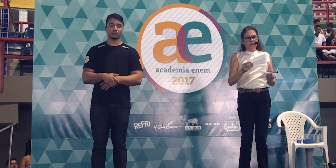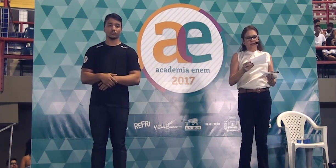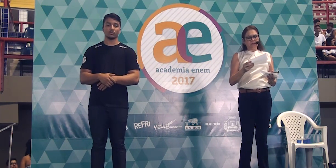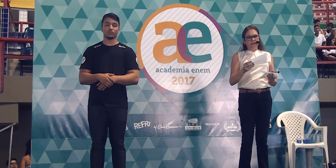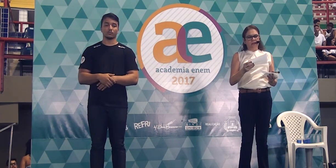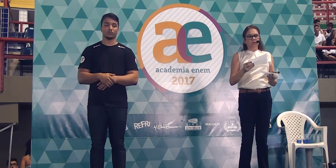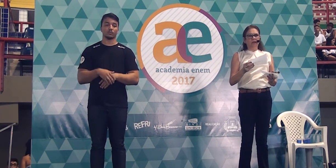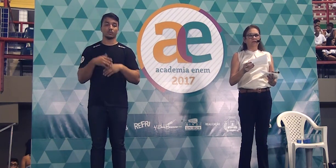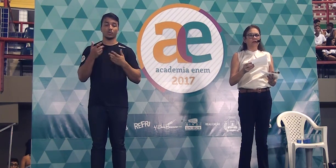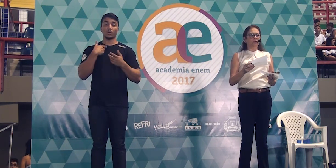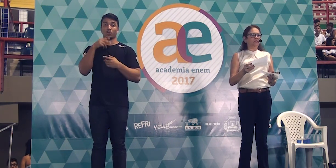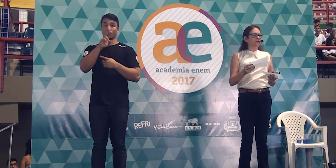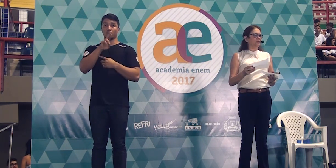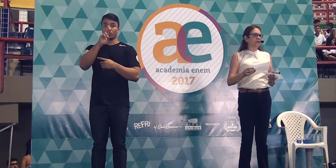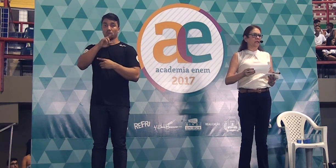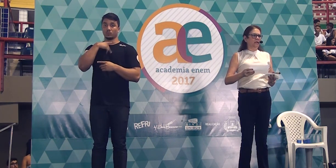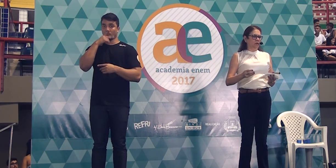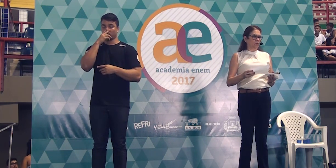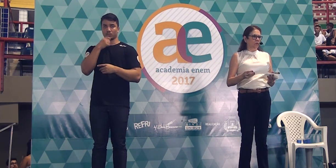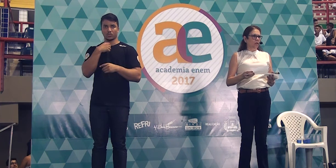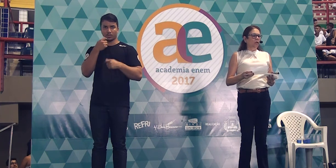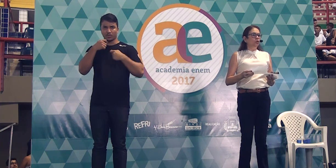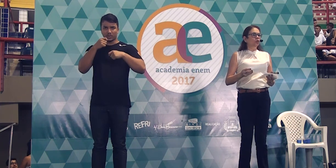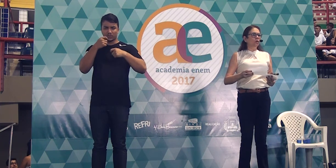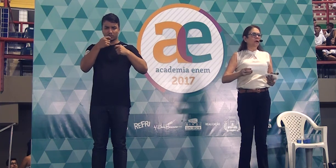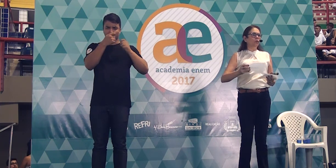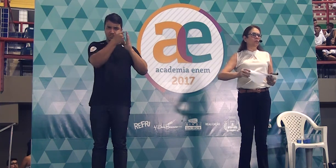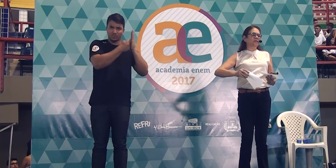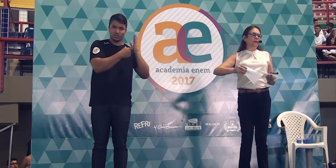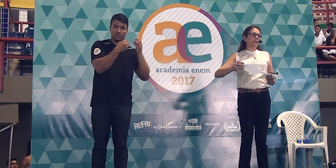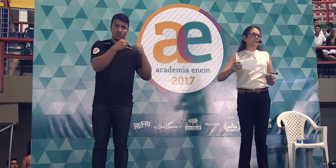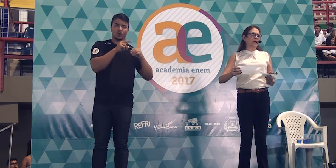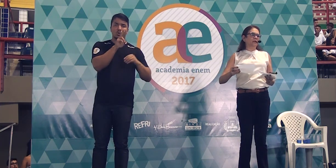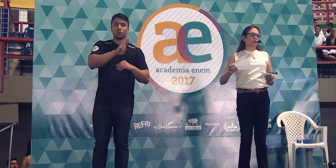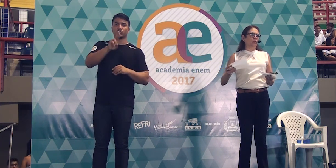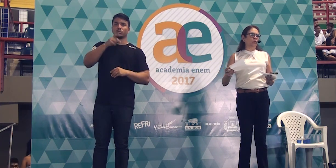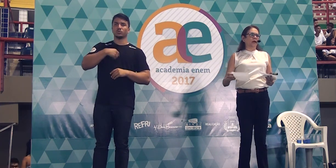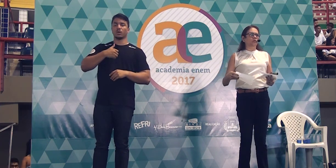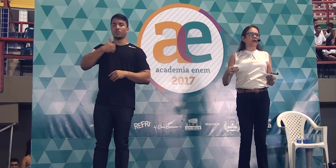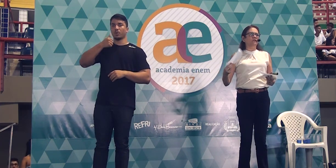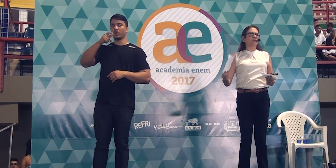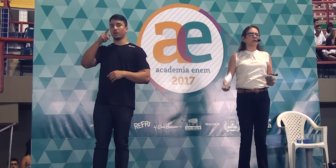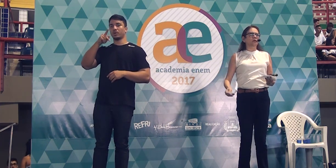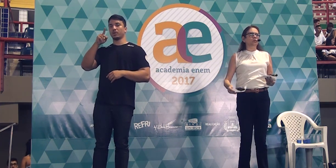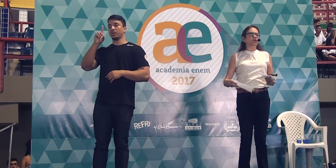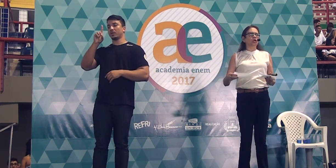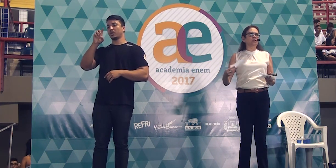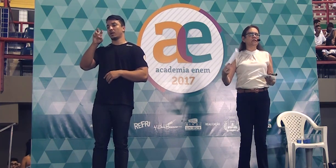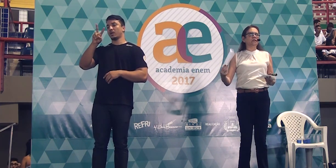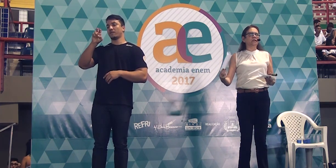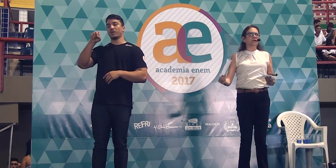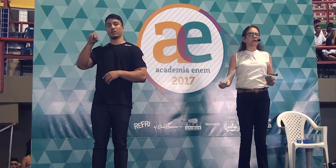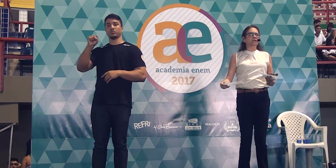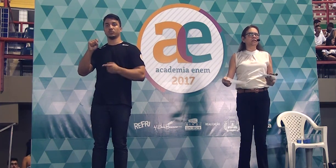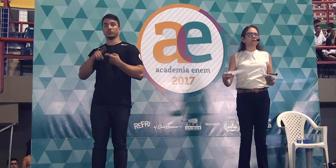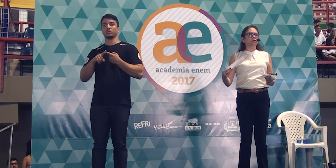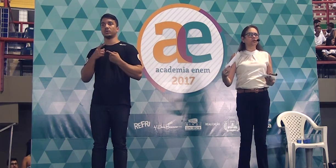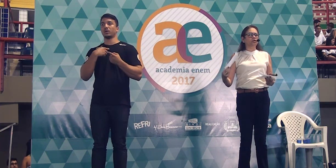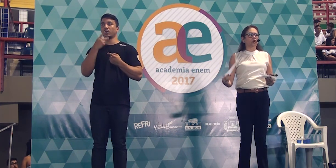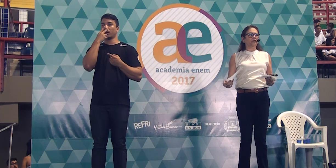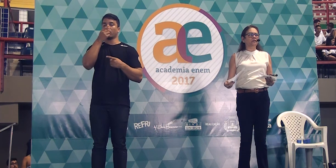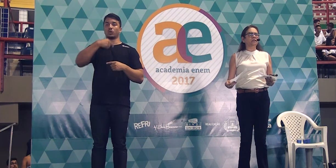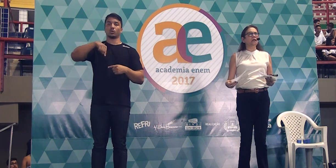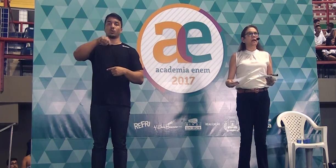uso na redação? Devemos fazer? Não. Nunca use a primeira do plural. Devemos nossas crianças,